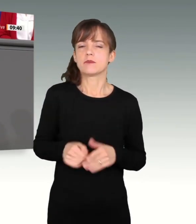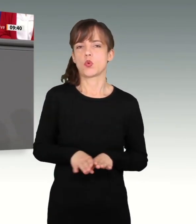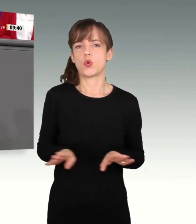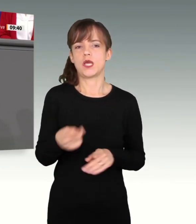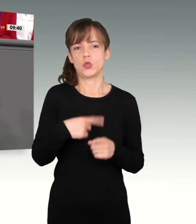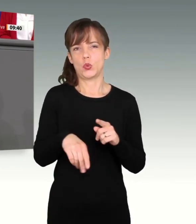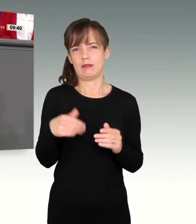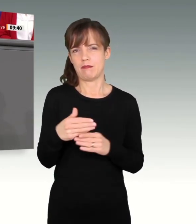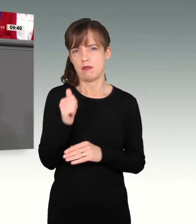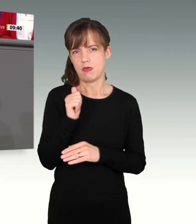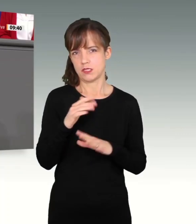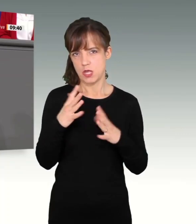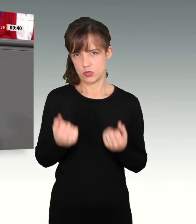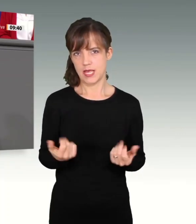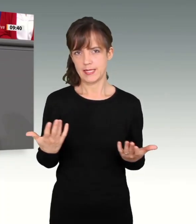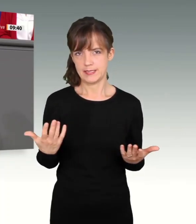diesem Nachtragshaushalt.